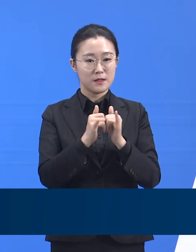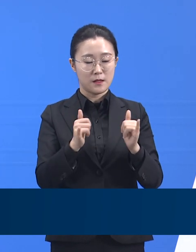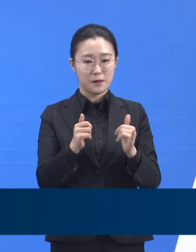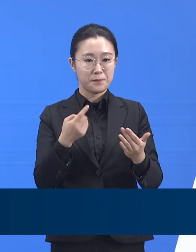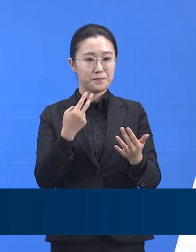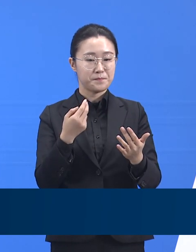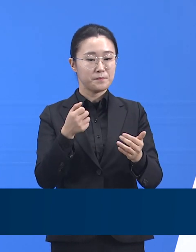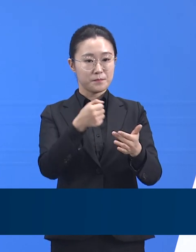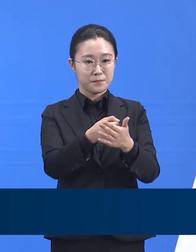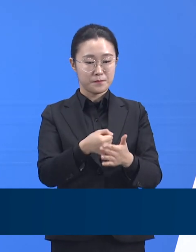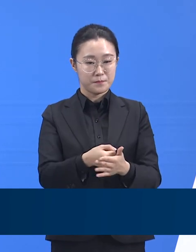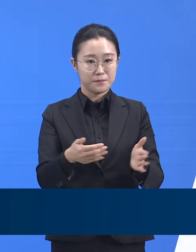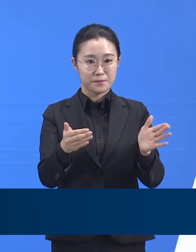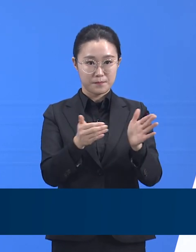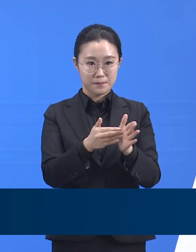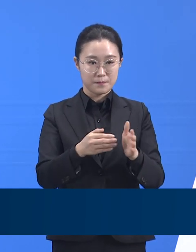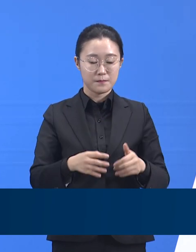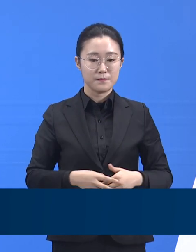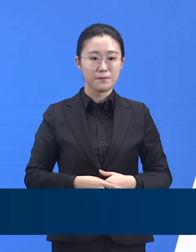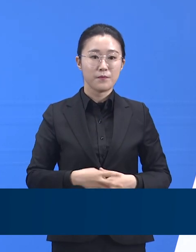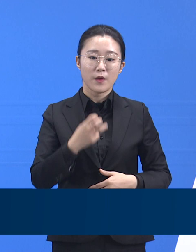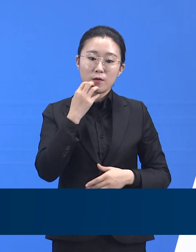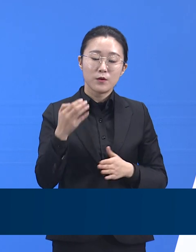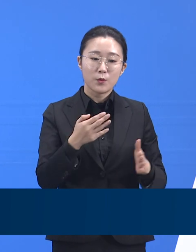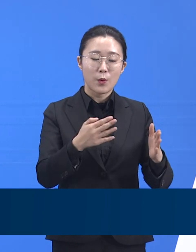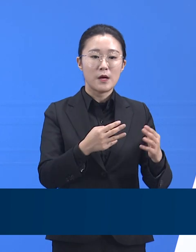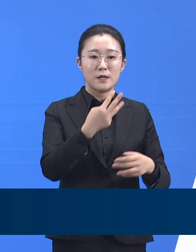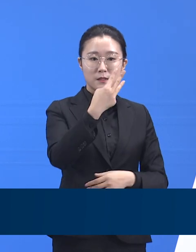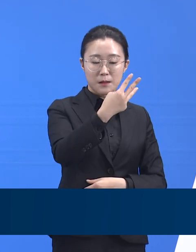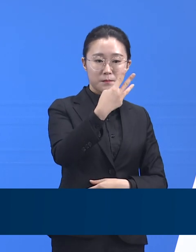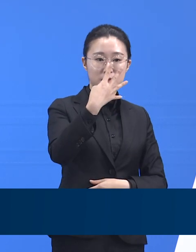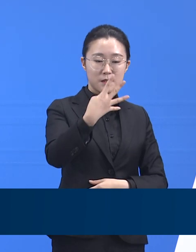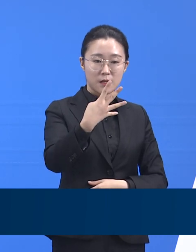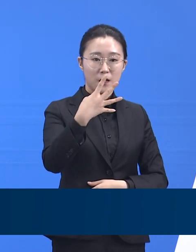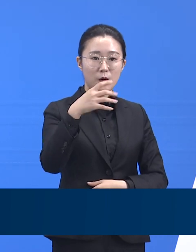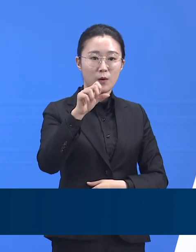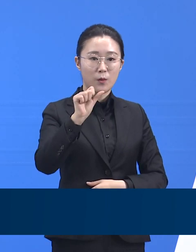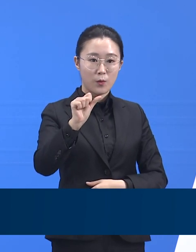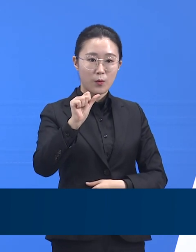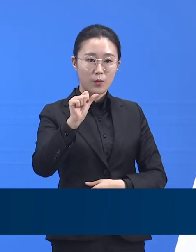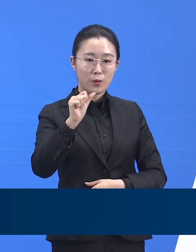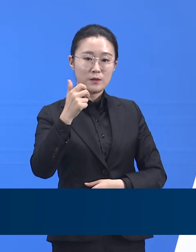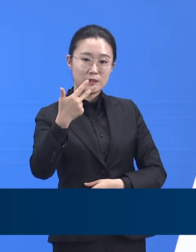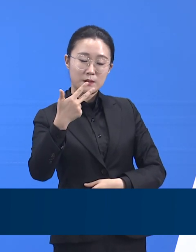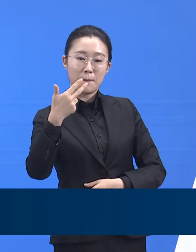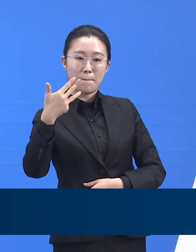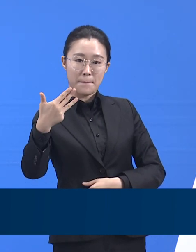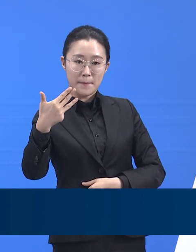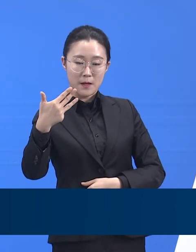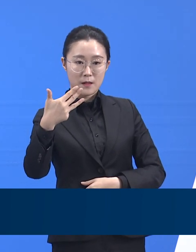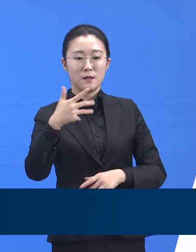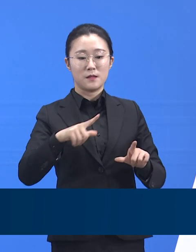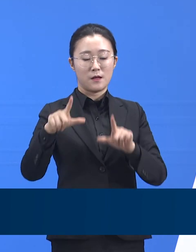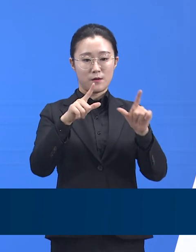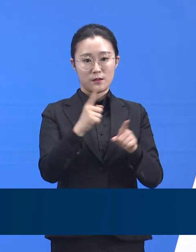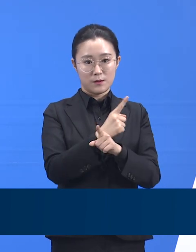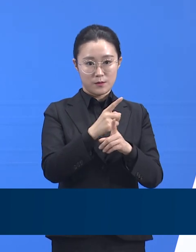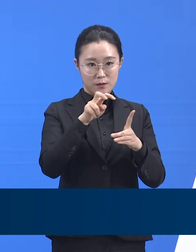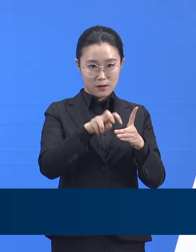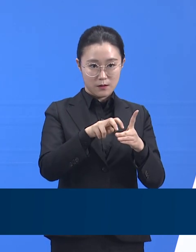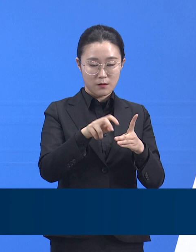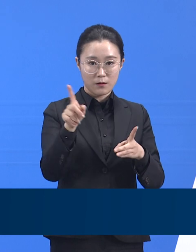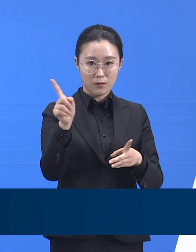경기도 제3호, 4호, 6호, 7호, 8호 생활치료센터에는 12월